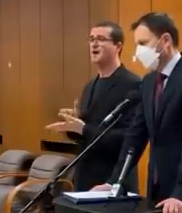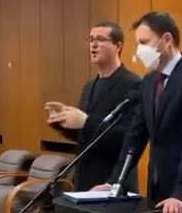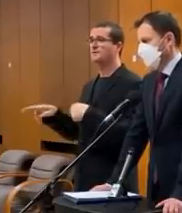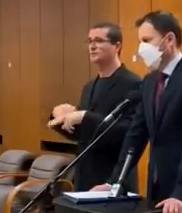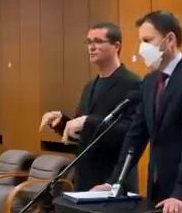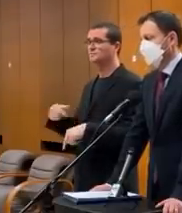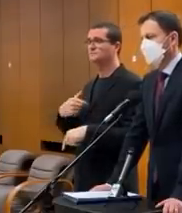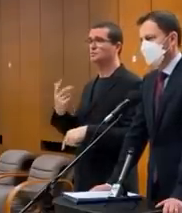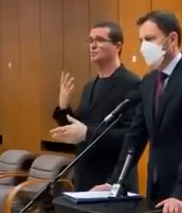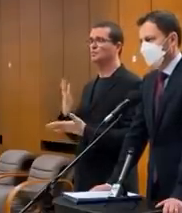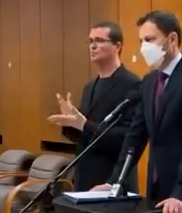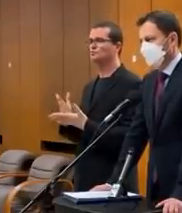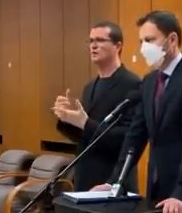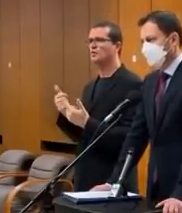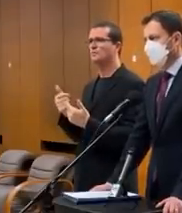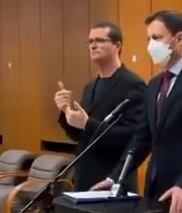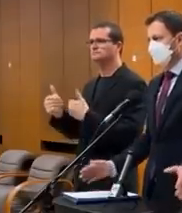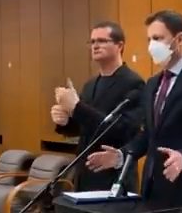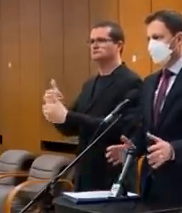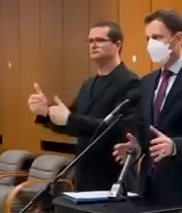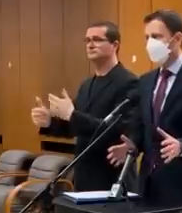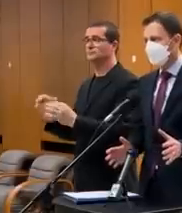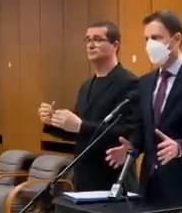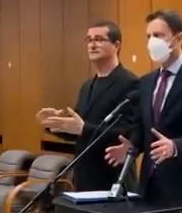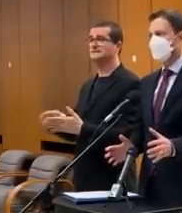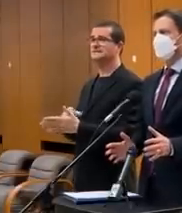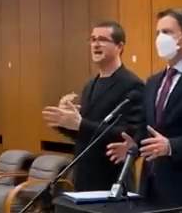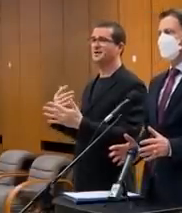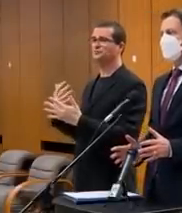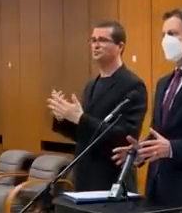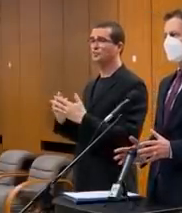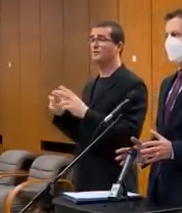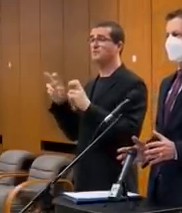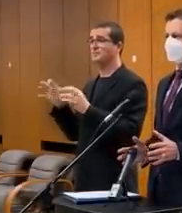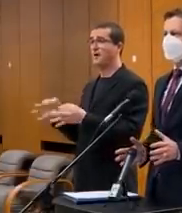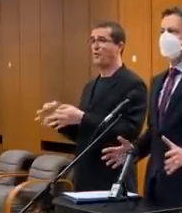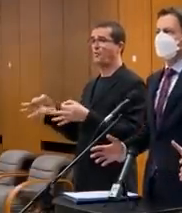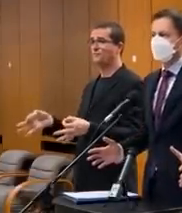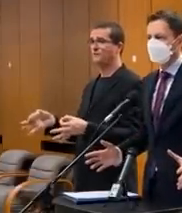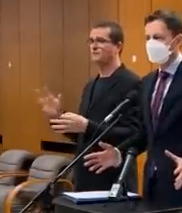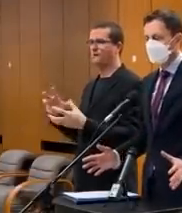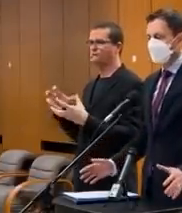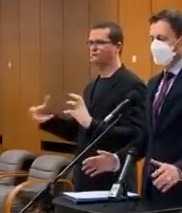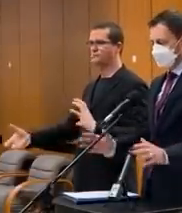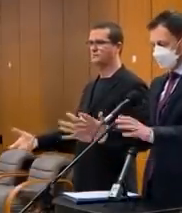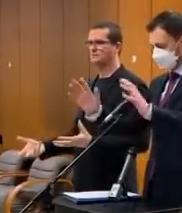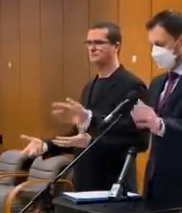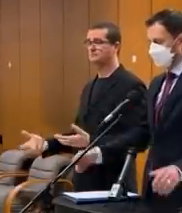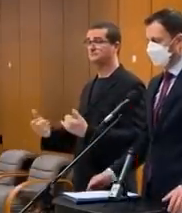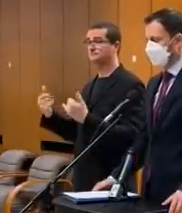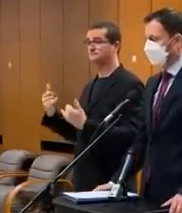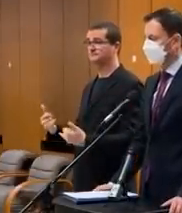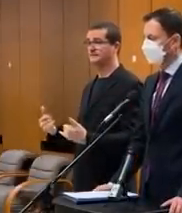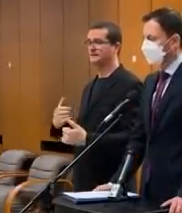diskusii, ktorá sa stane už konštruktívnou. Lebo zo začiatku sme tu videli rôzne témy, ktoré sa otvorili a boli destruktívne. A teraz